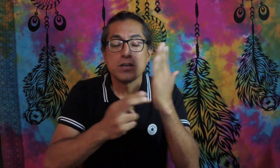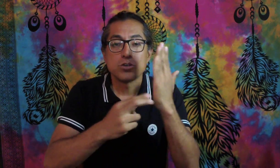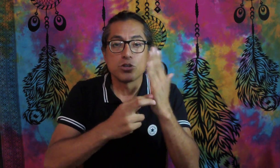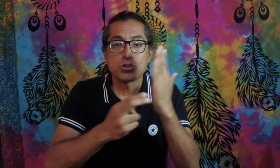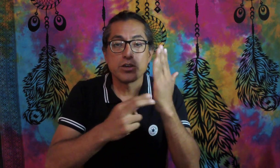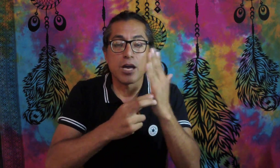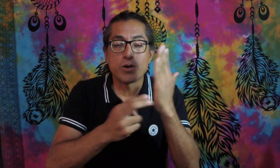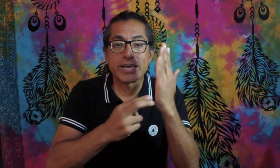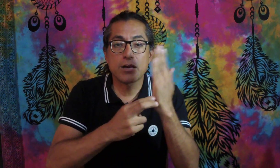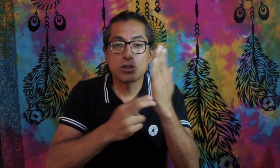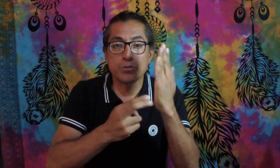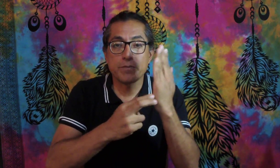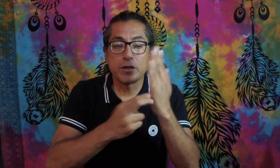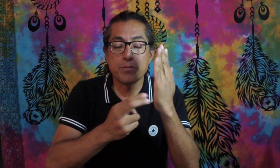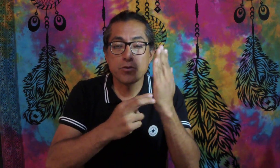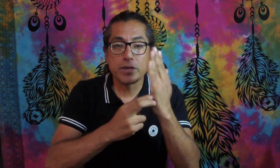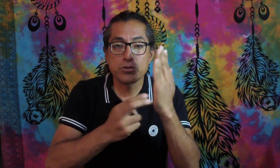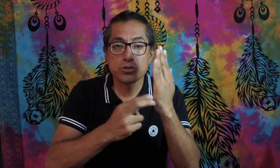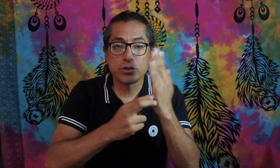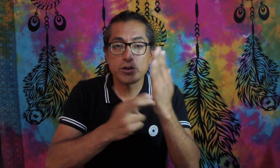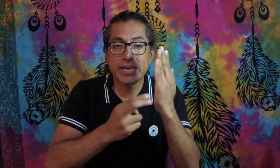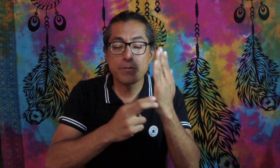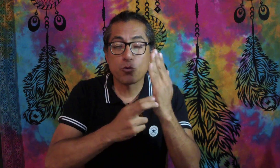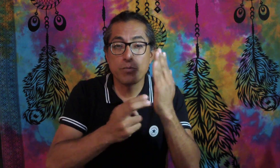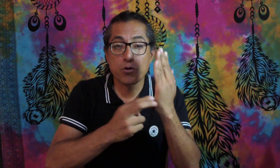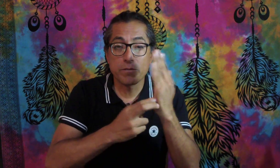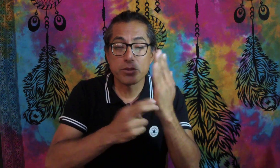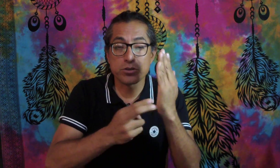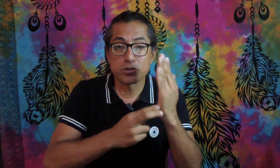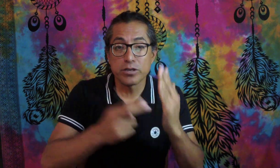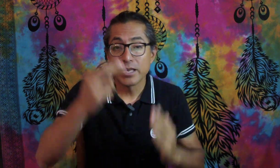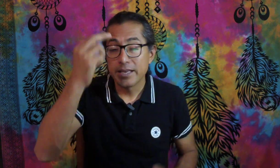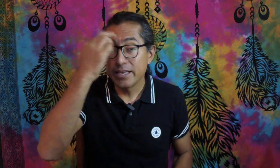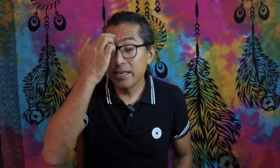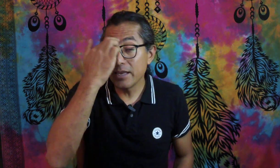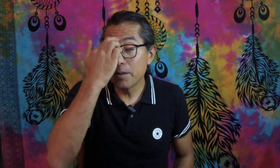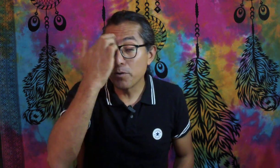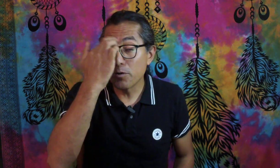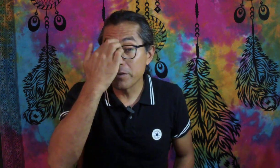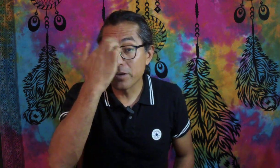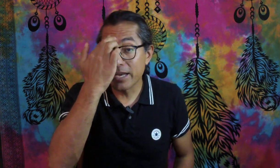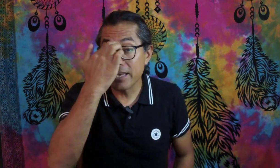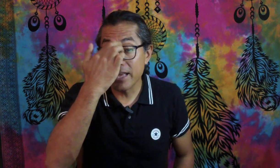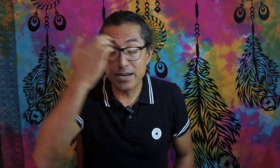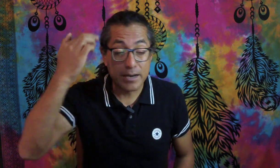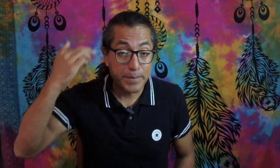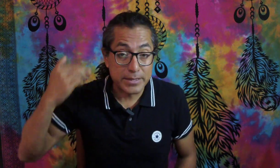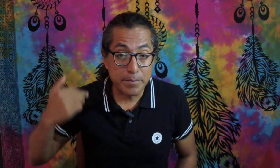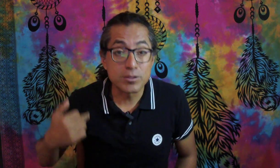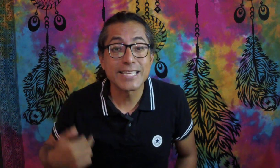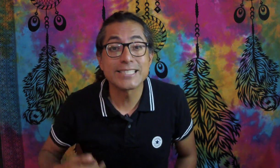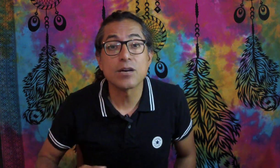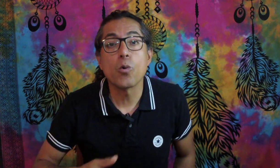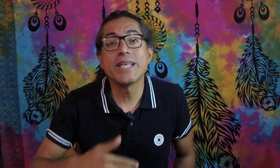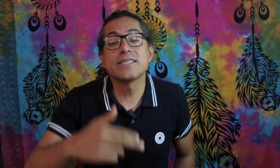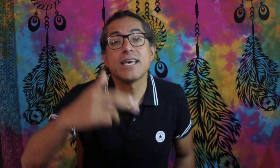yo soy, aunque queda poco miedo, yo soy, aunque queda poco miedo, yo soy, y el poco miedo que queda, repetimos la secuencia